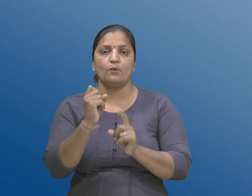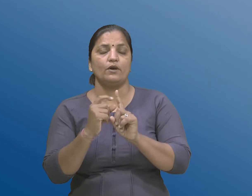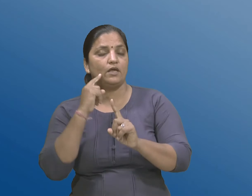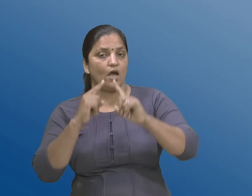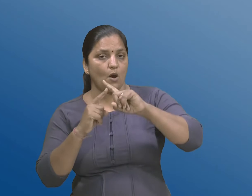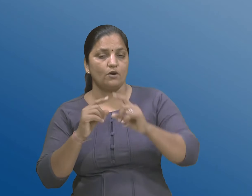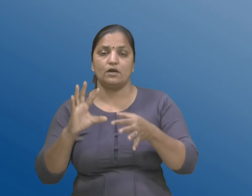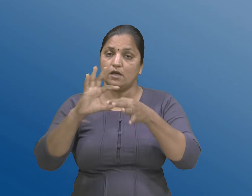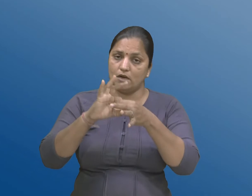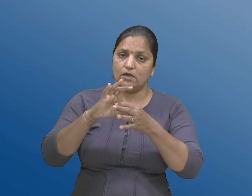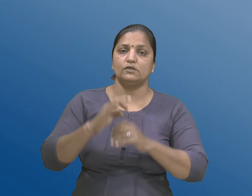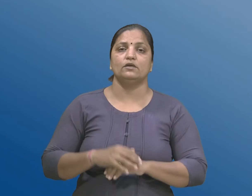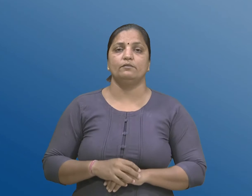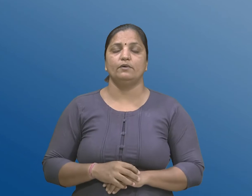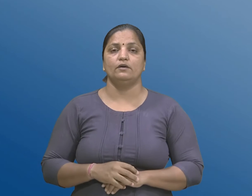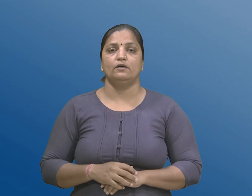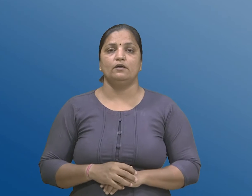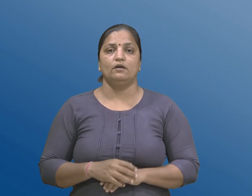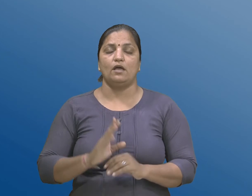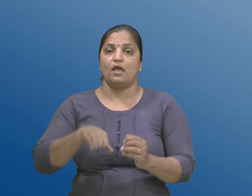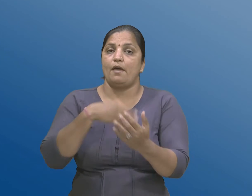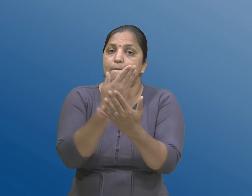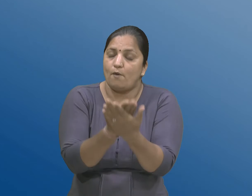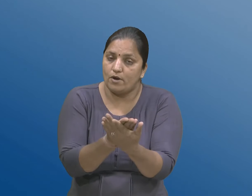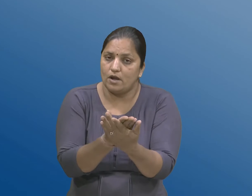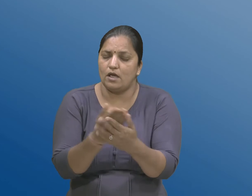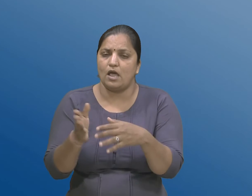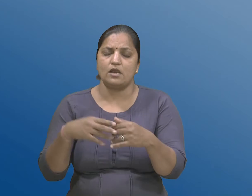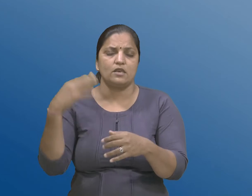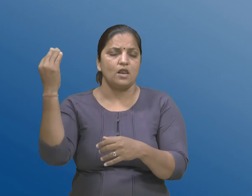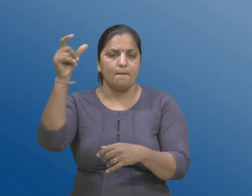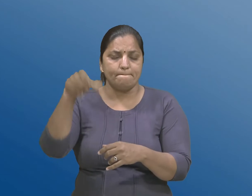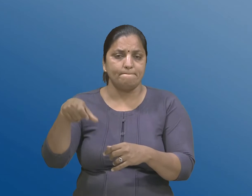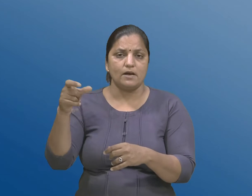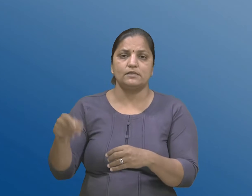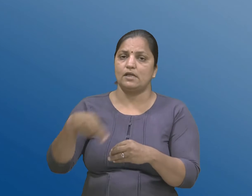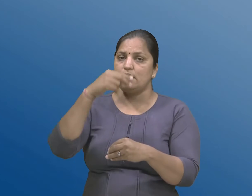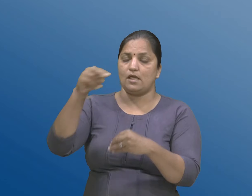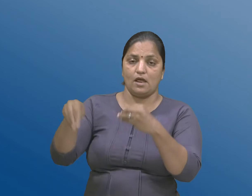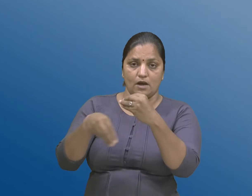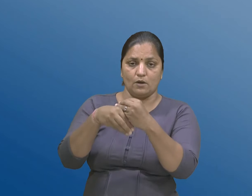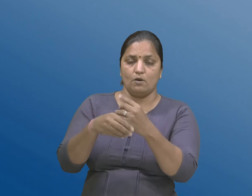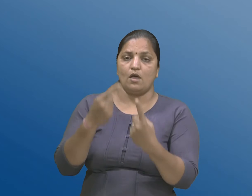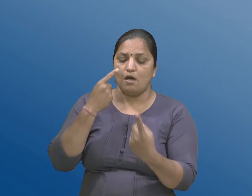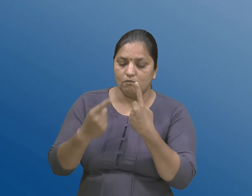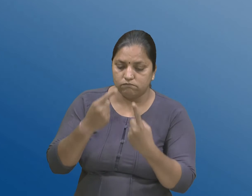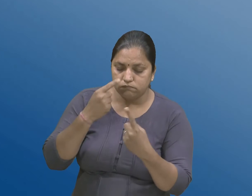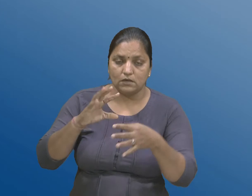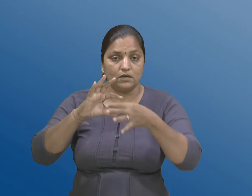निमवामा आवेल अन्यकोईपण व्यक्तियों ने आवा ओडिट ना सम्मंद मा एटलाज